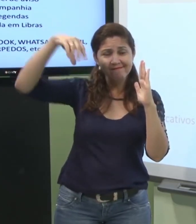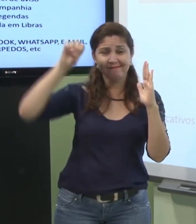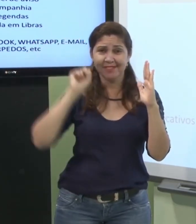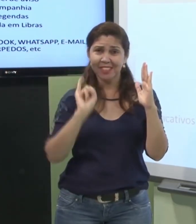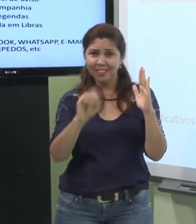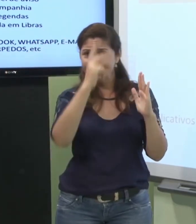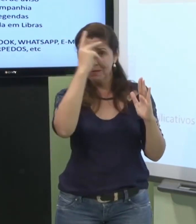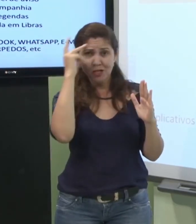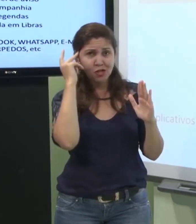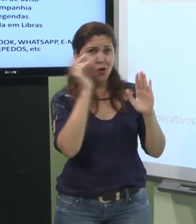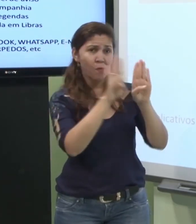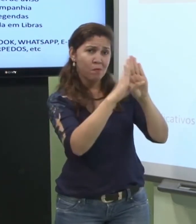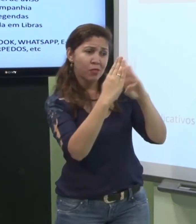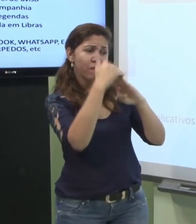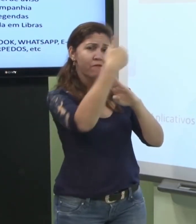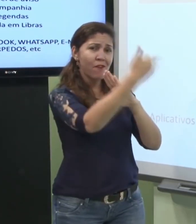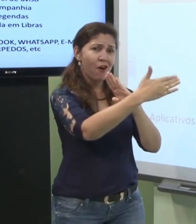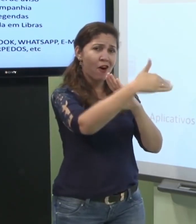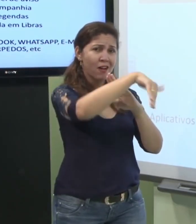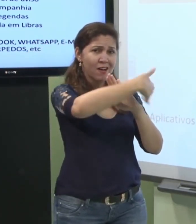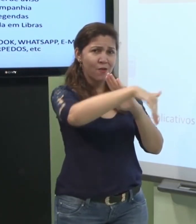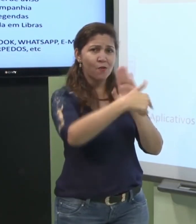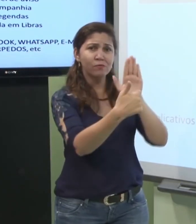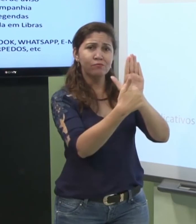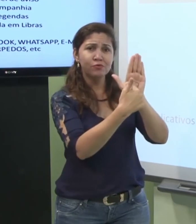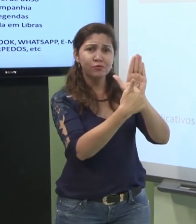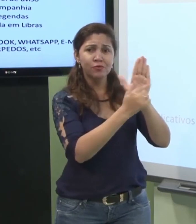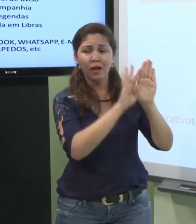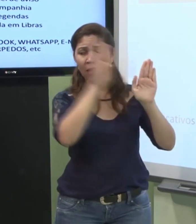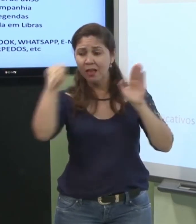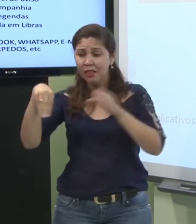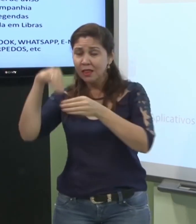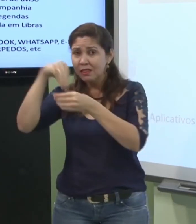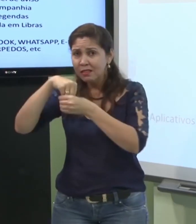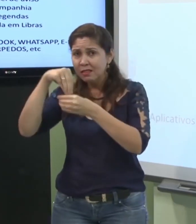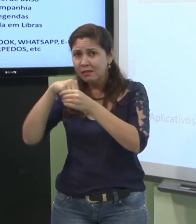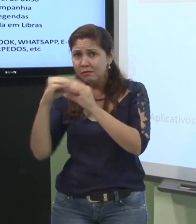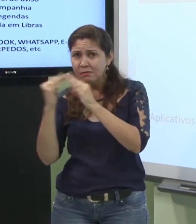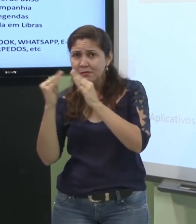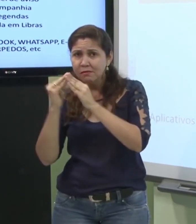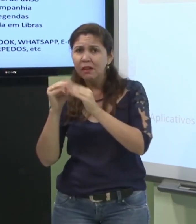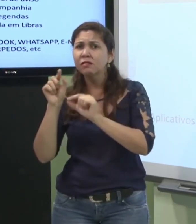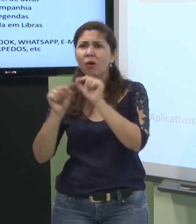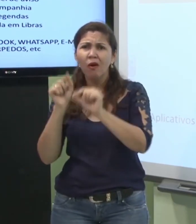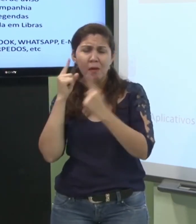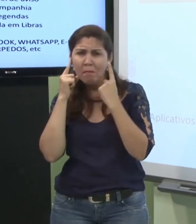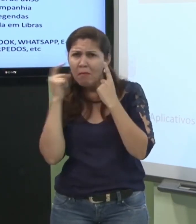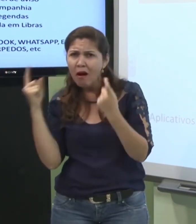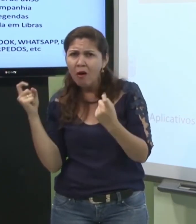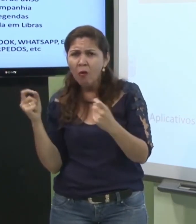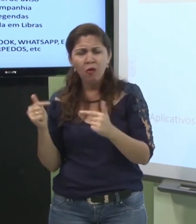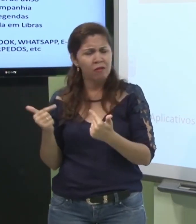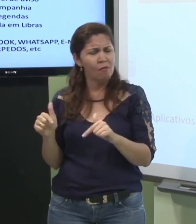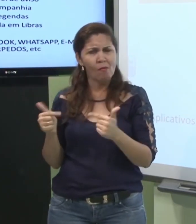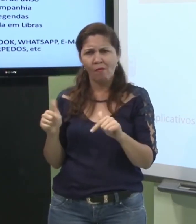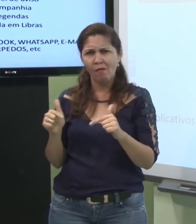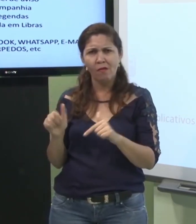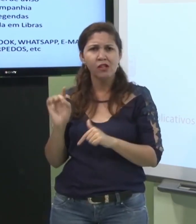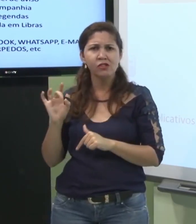Então, a pessoa que está na rua, ela toca a campainha e o surdo que está dentro de casa, ele não vai escutar o barulho. Mas o surdo, ele vai o quê? Ele é